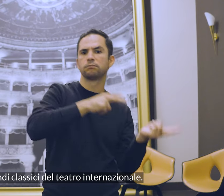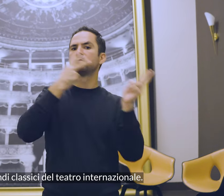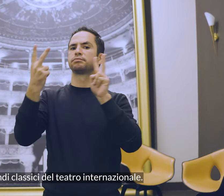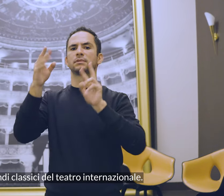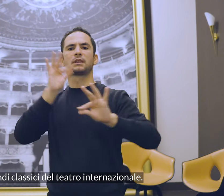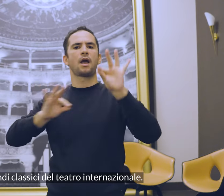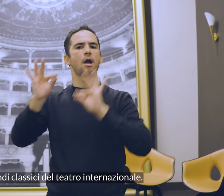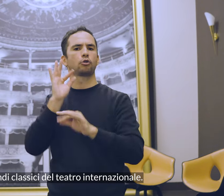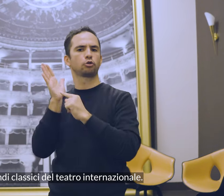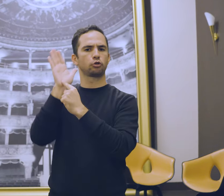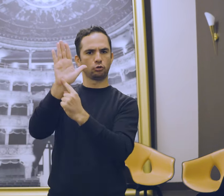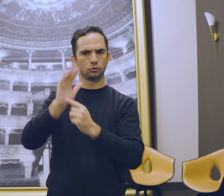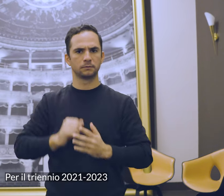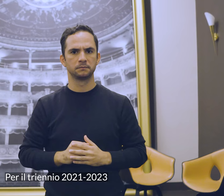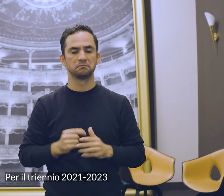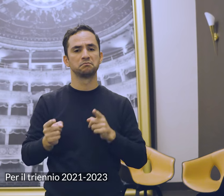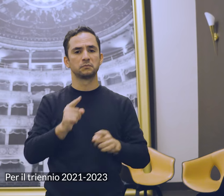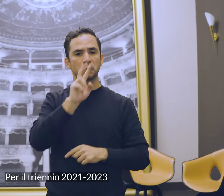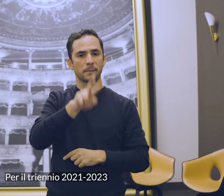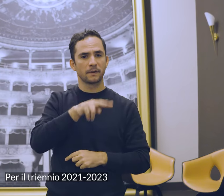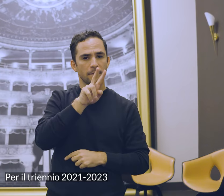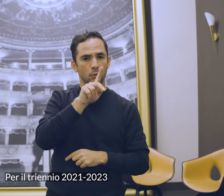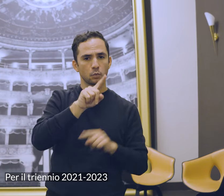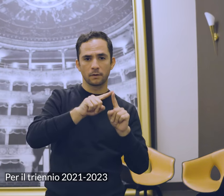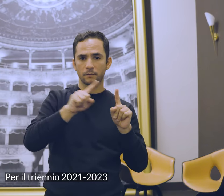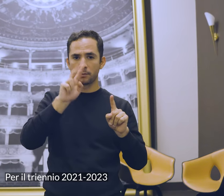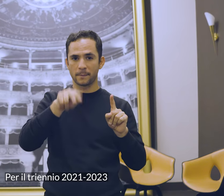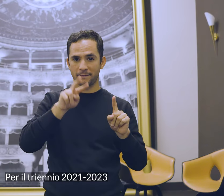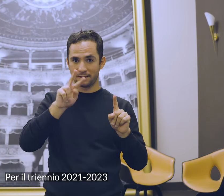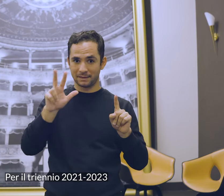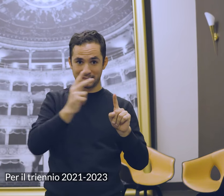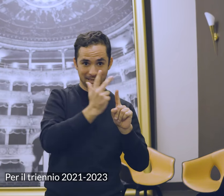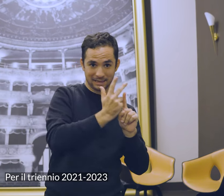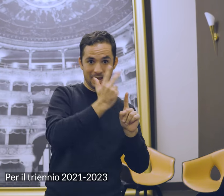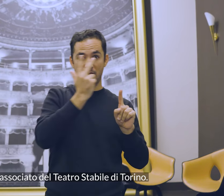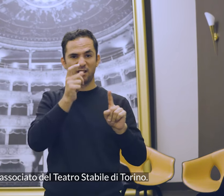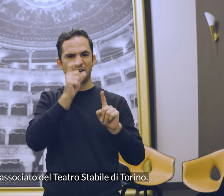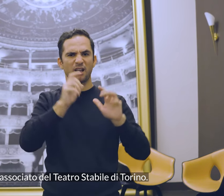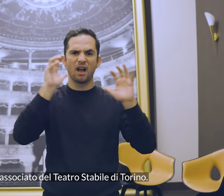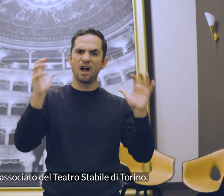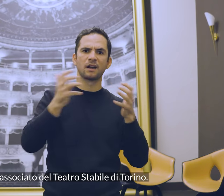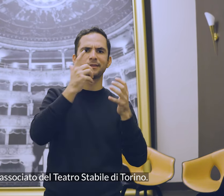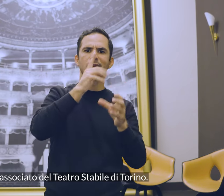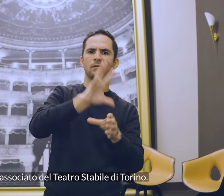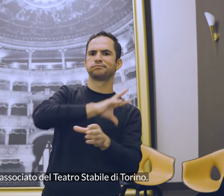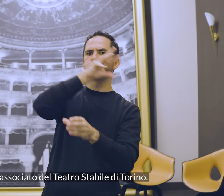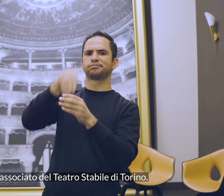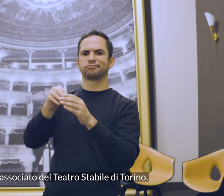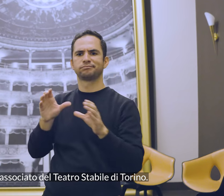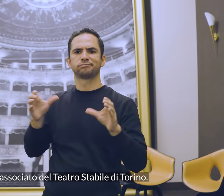internazionale. Per il triennio 2021-2023 è artista associato del Teatro